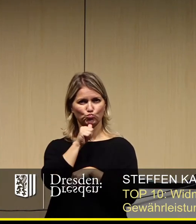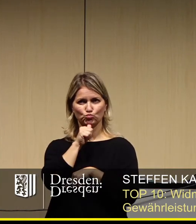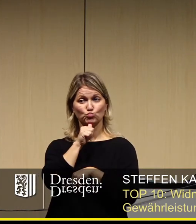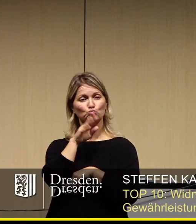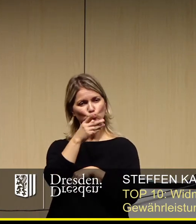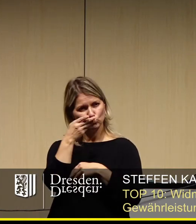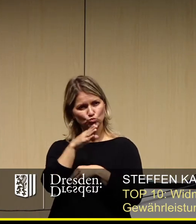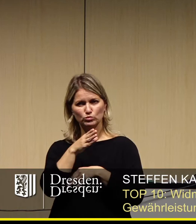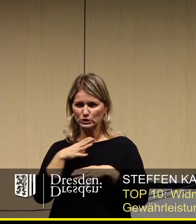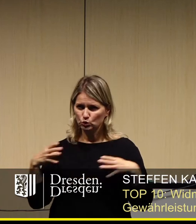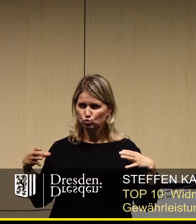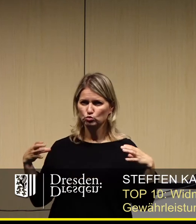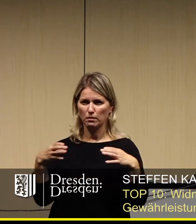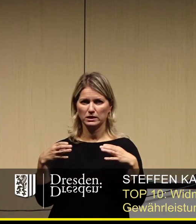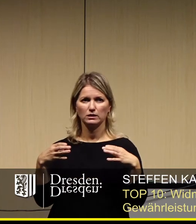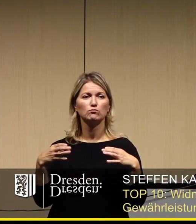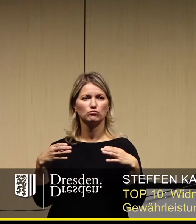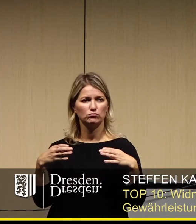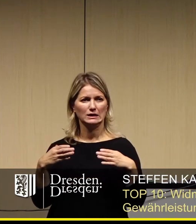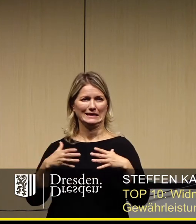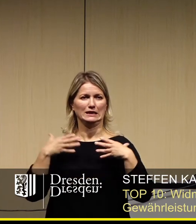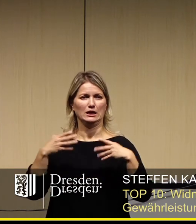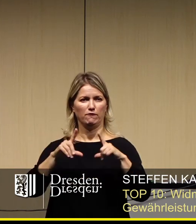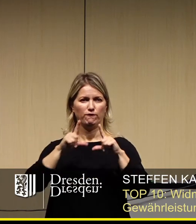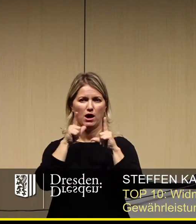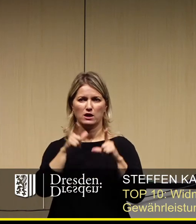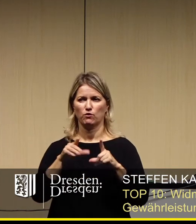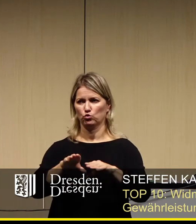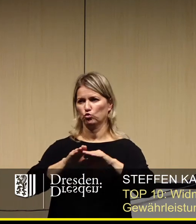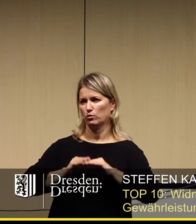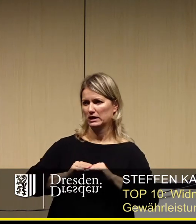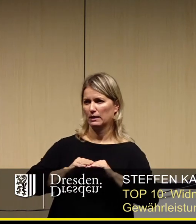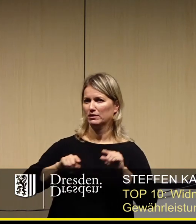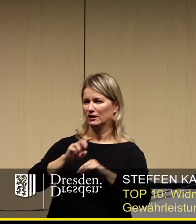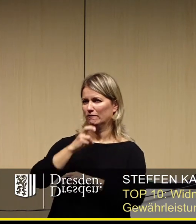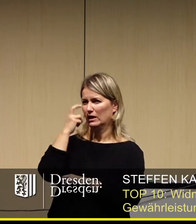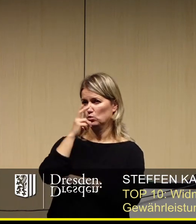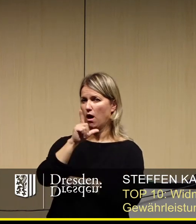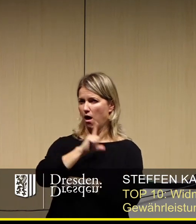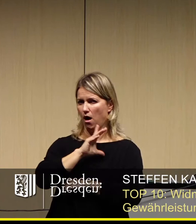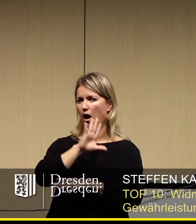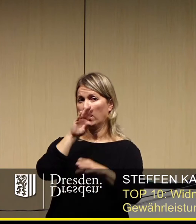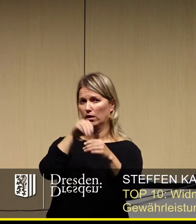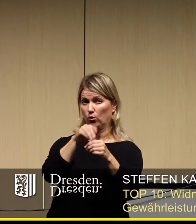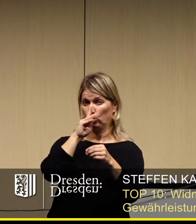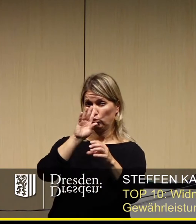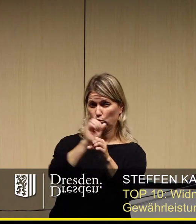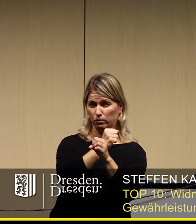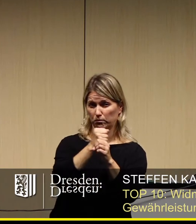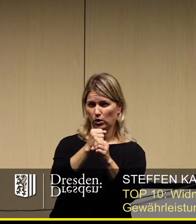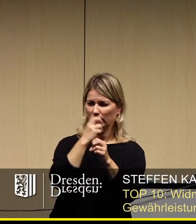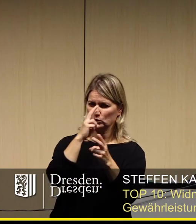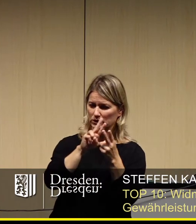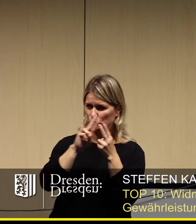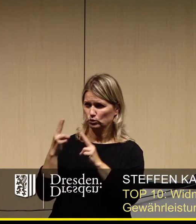gemeinsam in einer großen Verantwortung versuchen, wie Sie selbst sagen, das Unmögliche möglich zu machen und